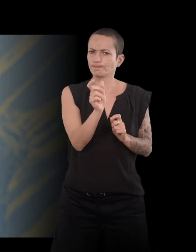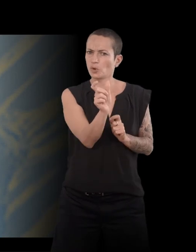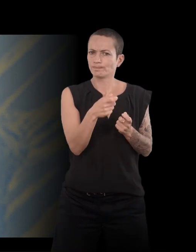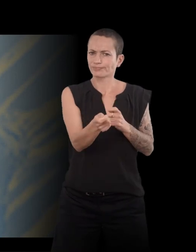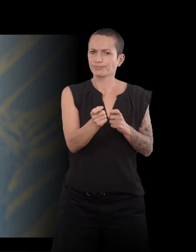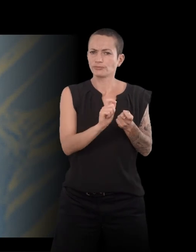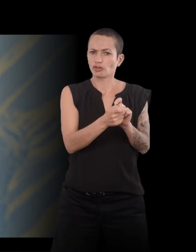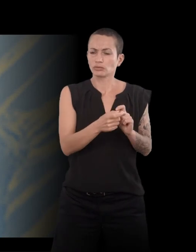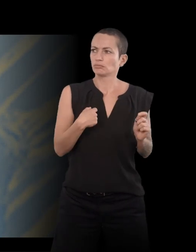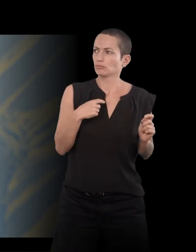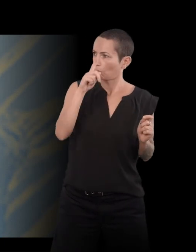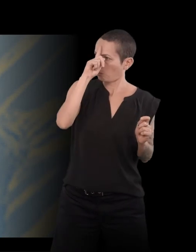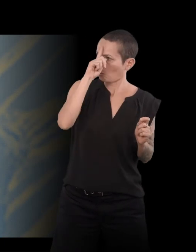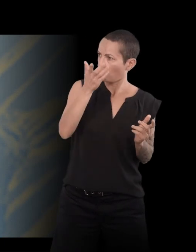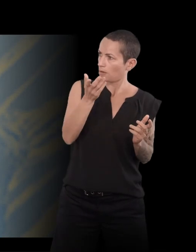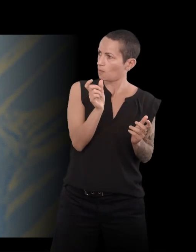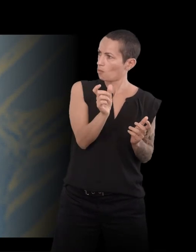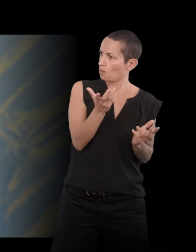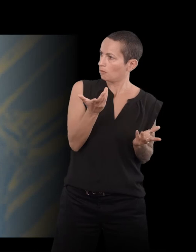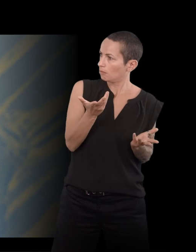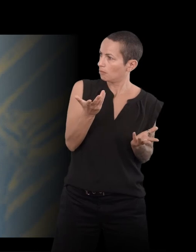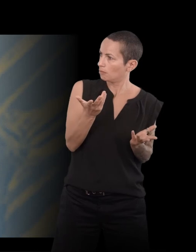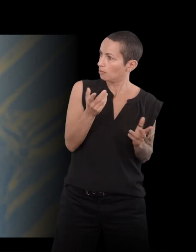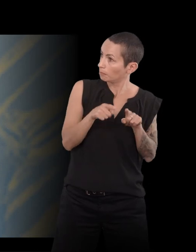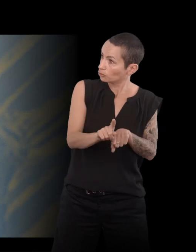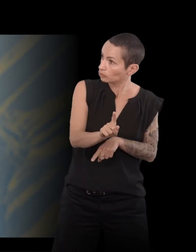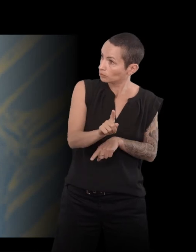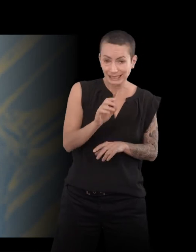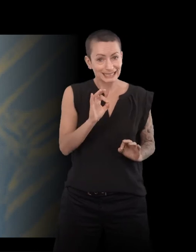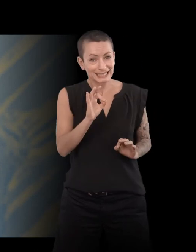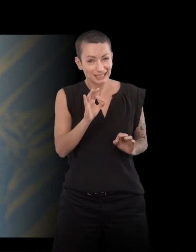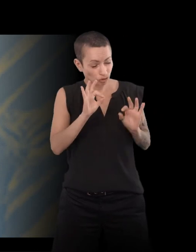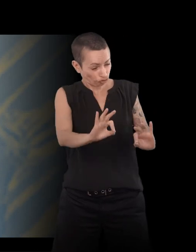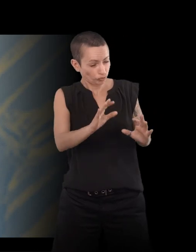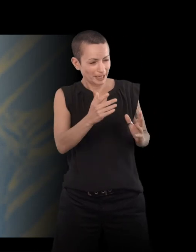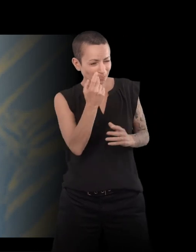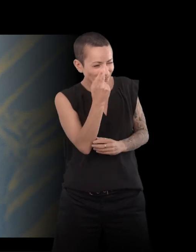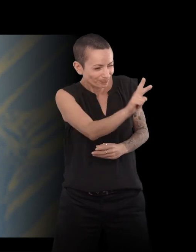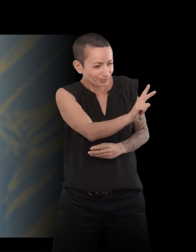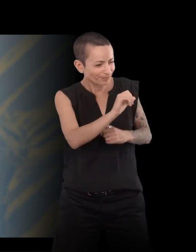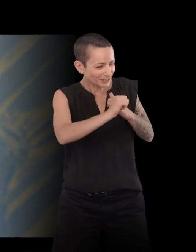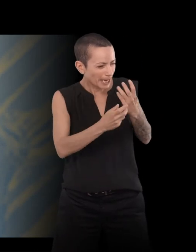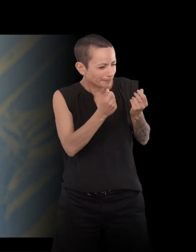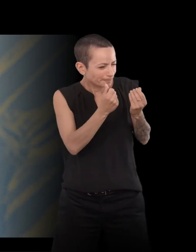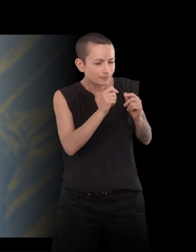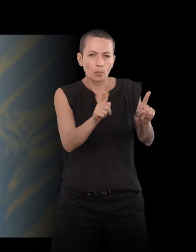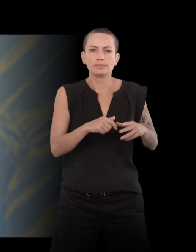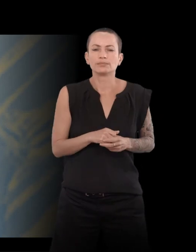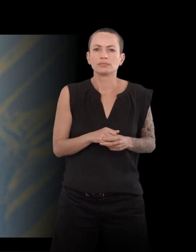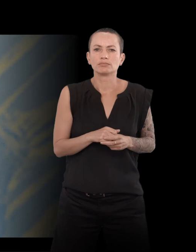Je lui ai dit, il n'est pas juste le mot d'ici, il est juste. Mais ce n pas un mot à toi. Alors, donc, j'ai compris et je m'en suis